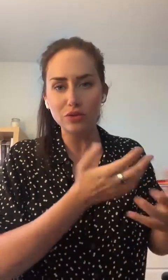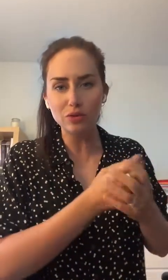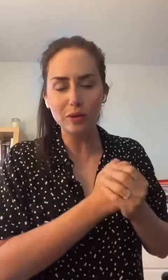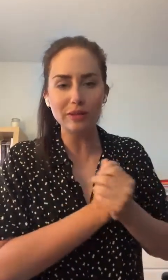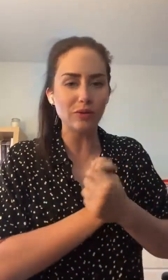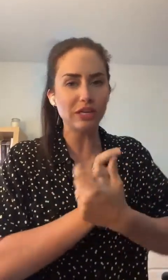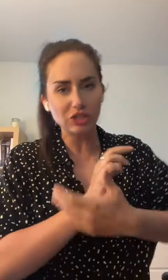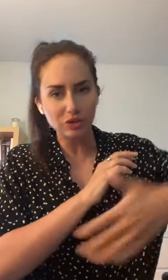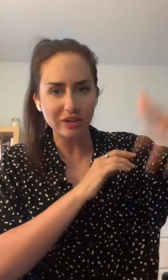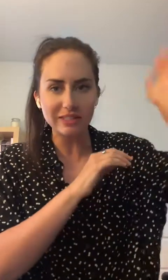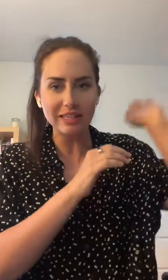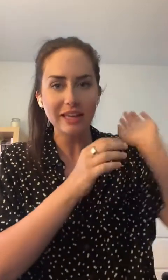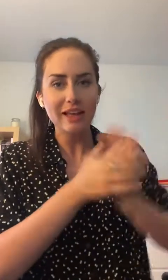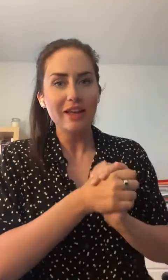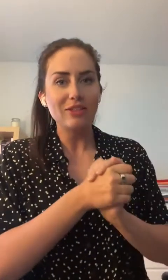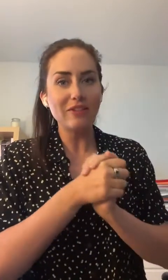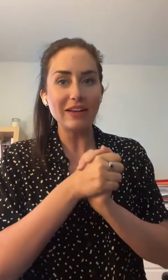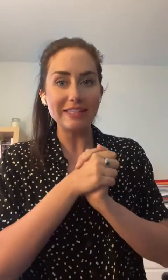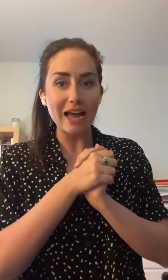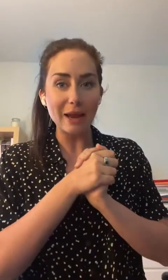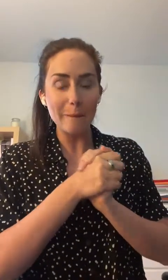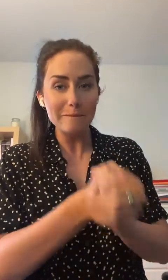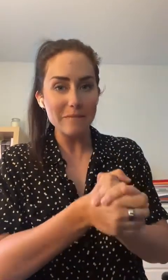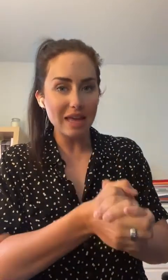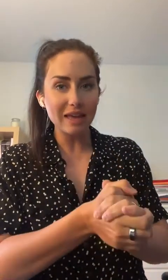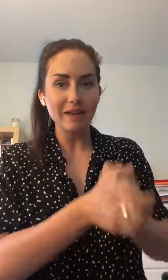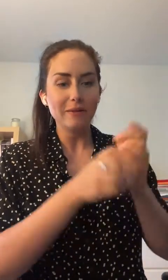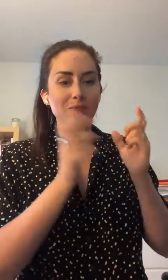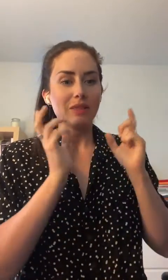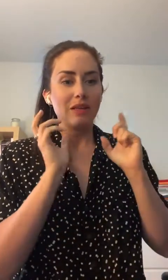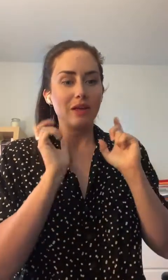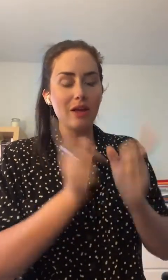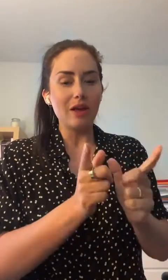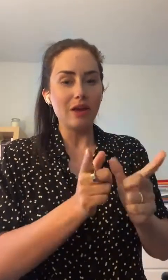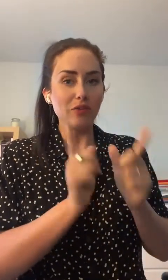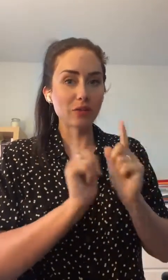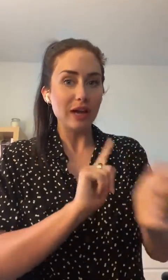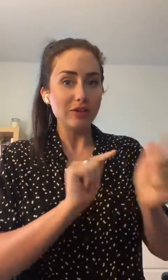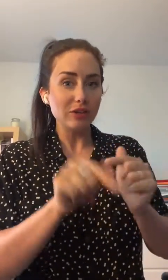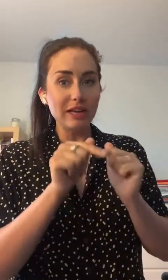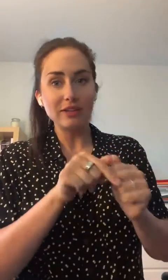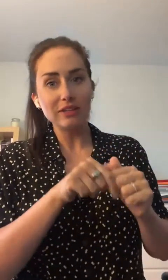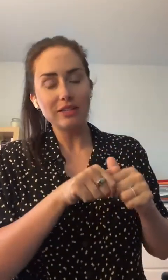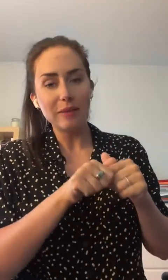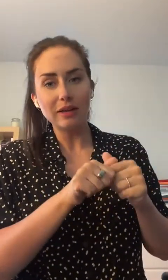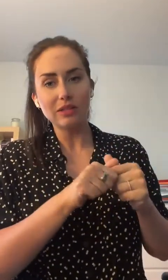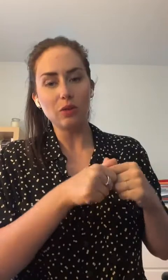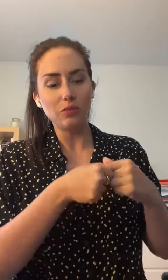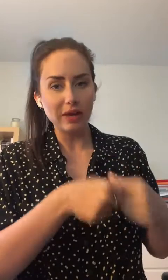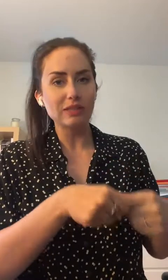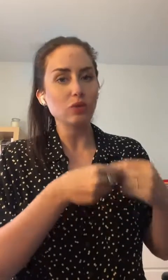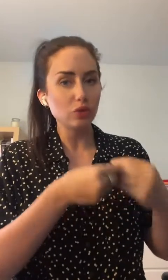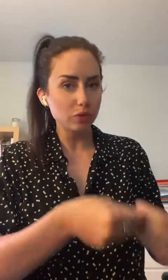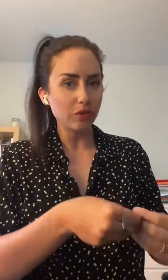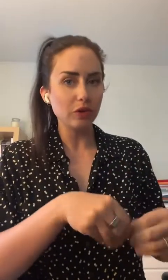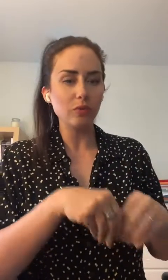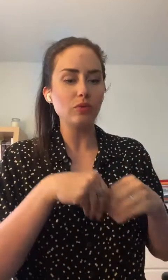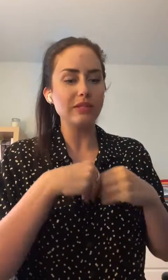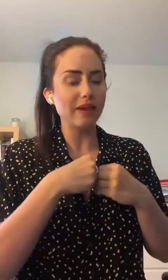faire votre blénitorial. J'ai toute la série de faciles. Mais, dans le fond, il y en a des marques qui sont pourrais, sont douces pour votre peau. C'est